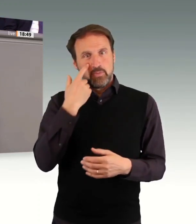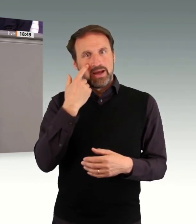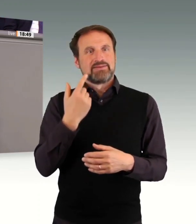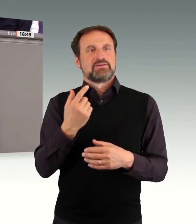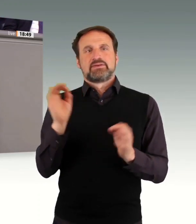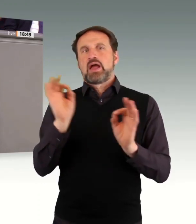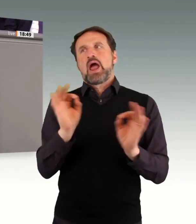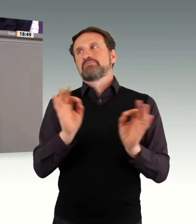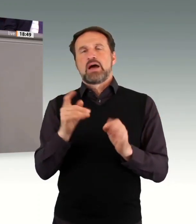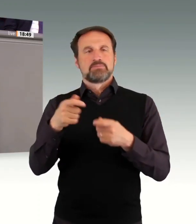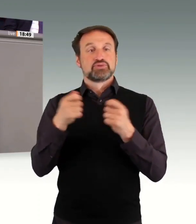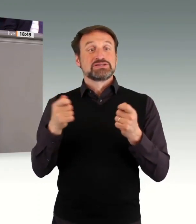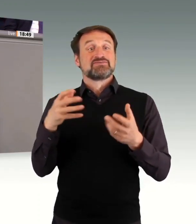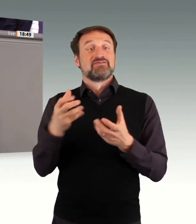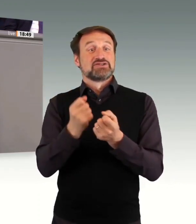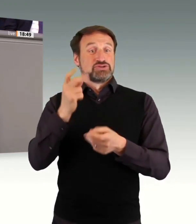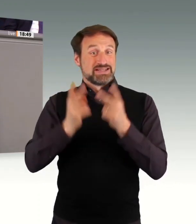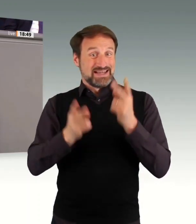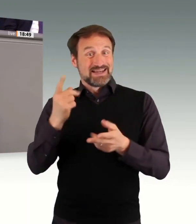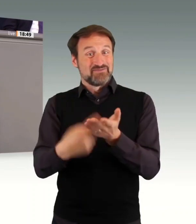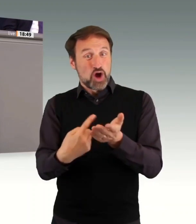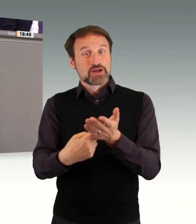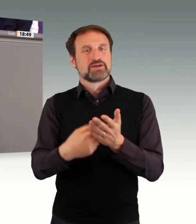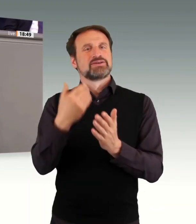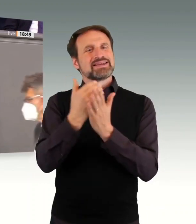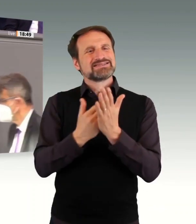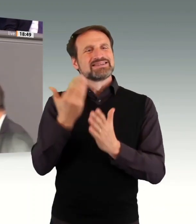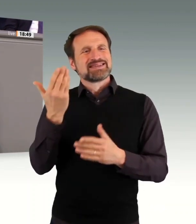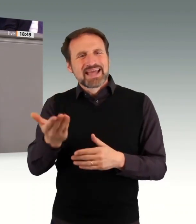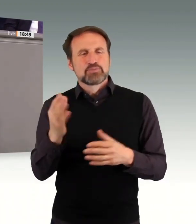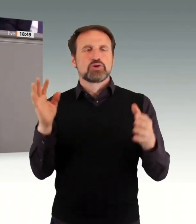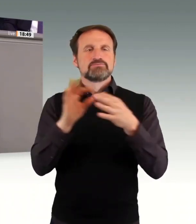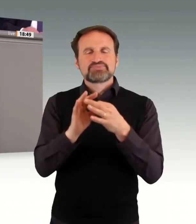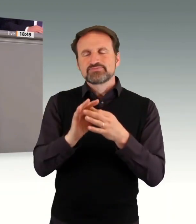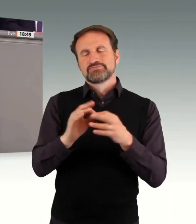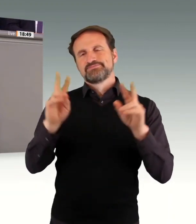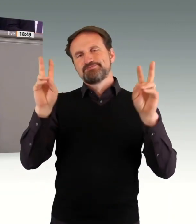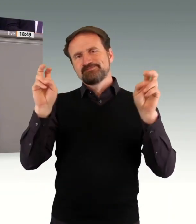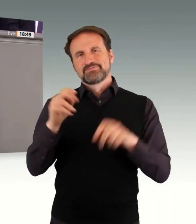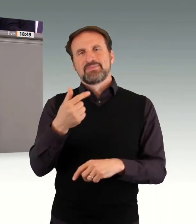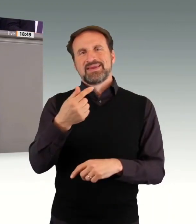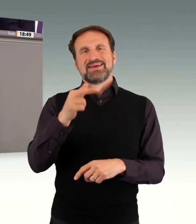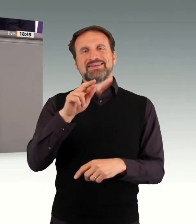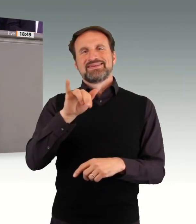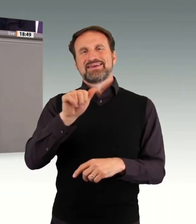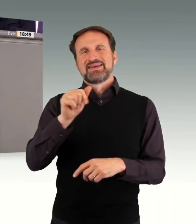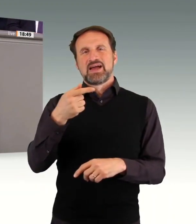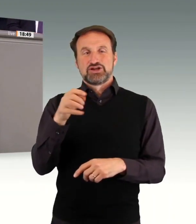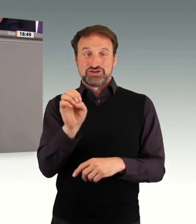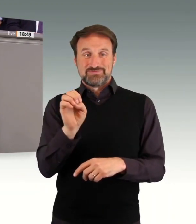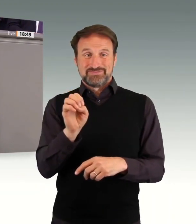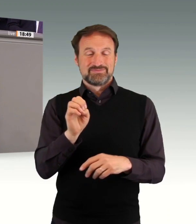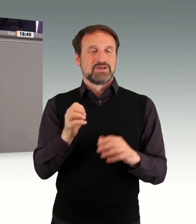die überlebensnotwendigen intensivmedizinischen Ressourcen nicht mehr für alle ausreichen und entschieden werden muss.